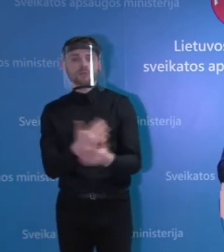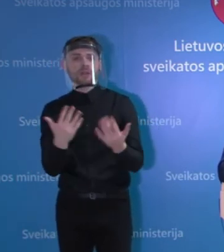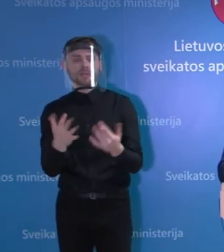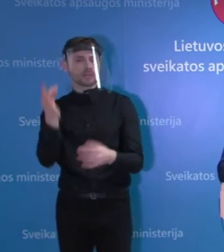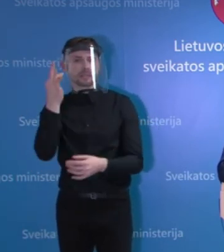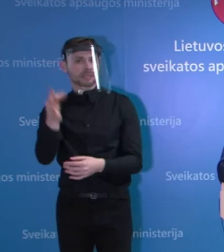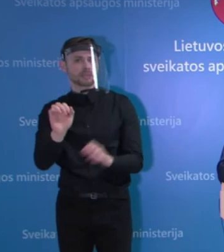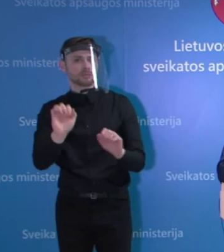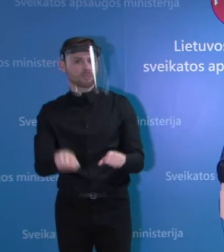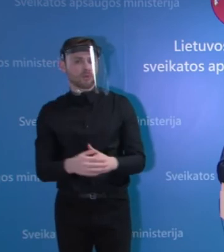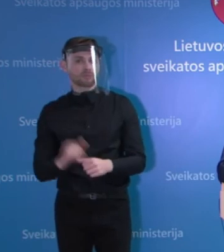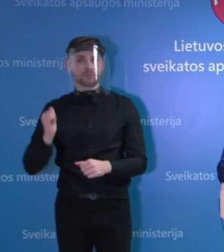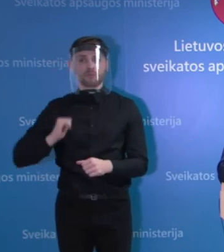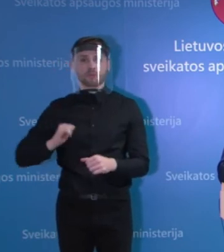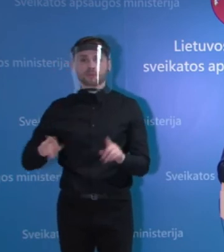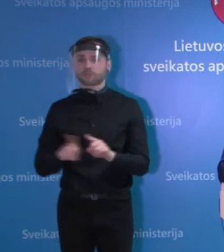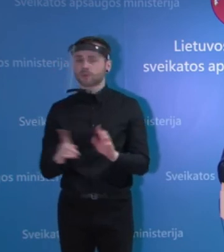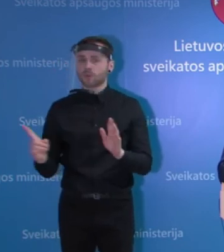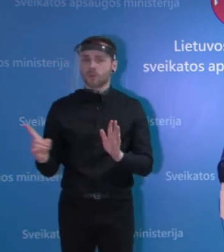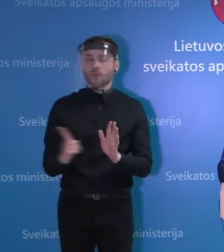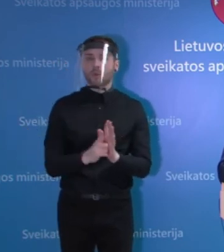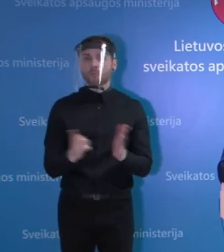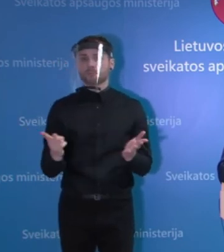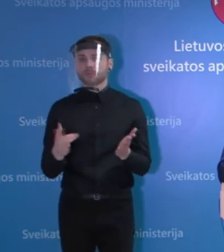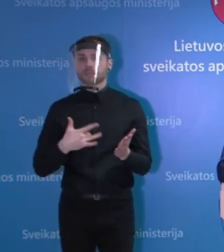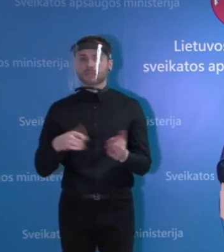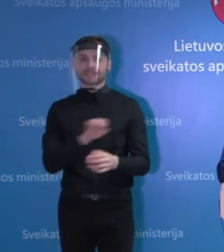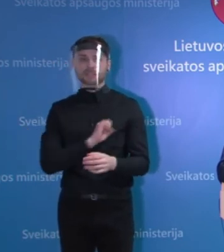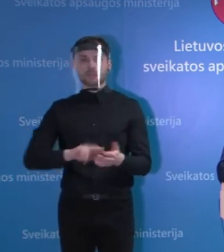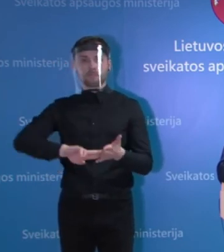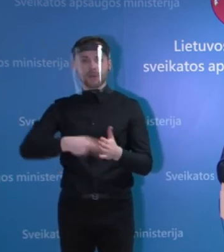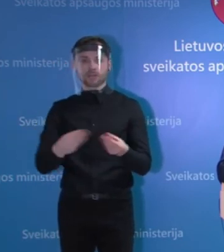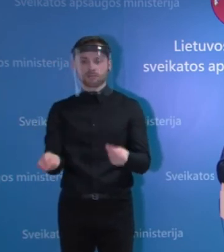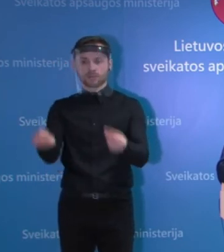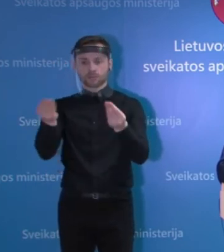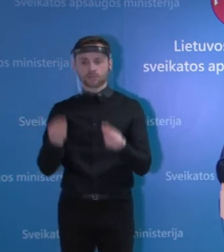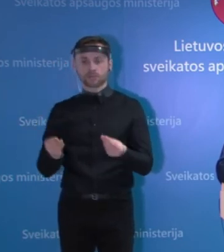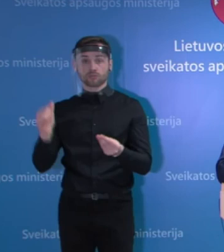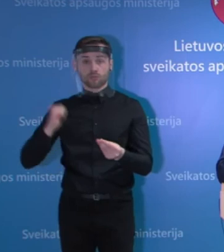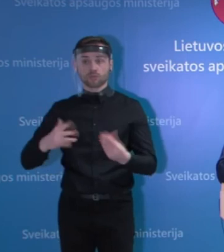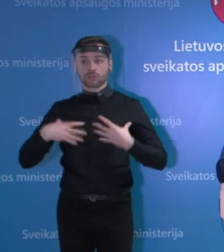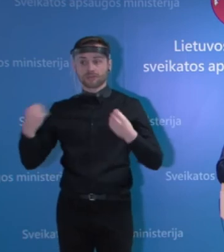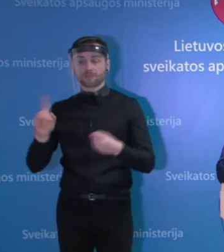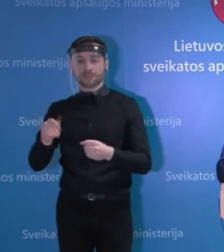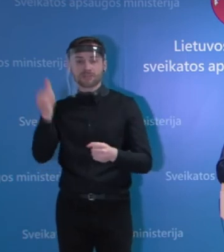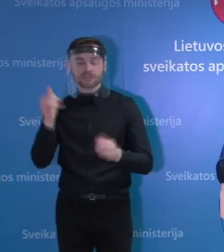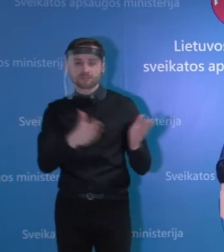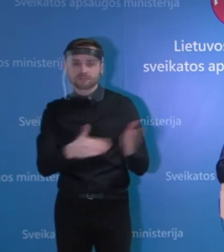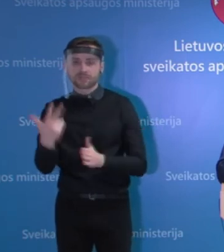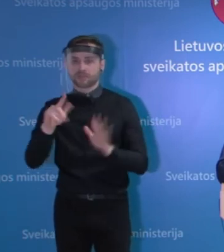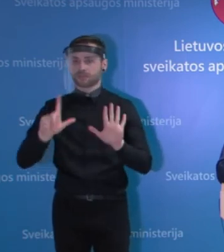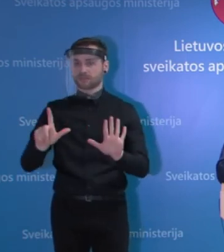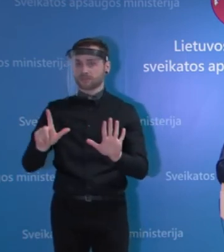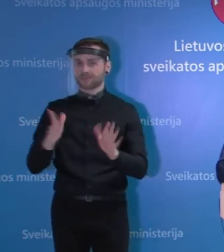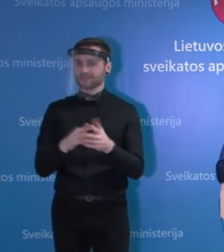turinti žmonės, turėtų su saimi nešiotis kokią nors gydytojo pažymą, įrodančią, kad jis yra sveikas? Na,